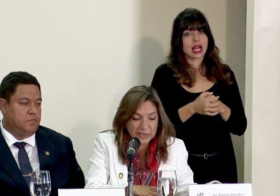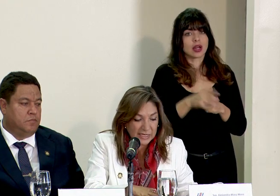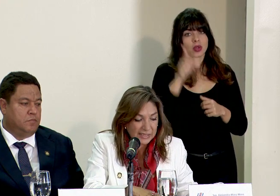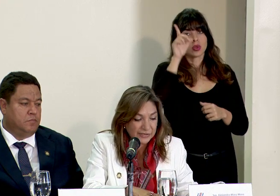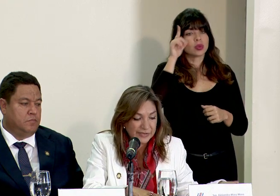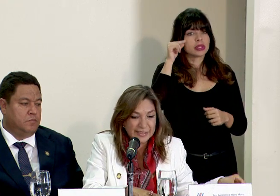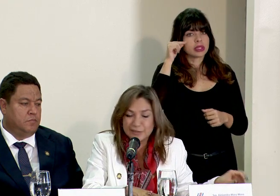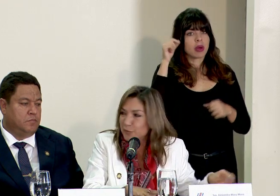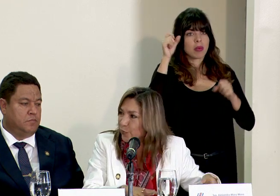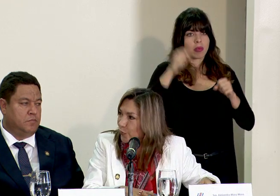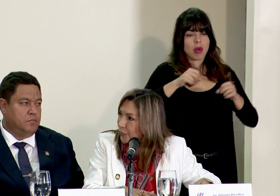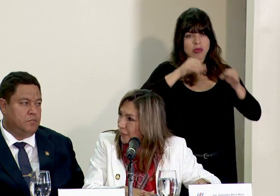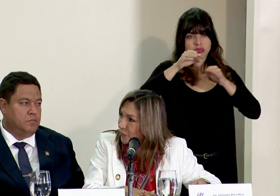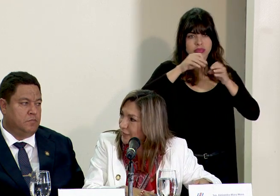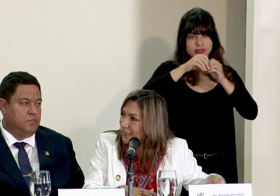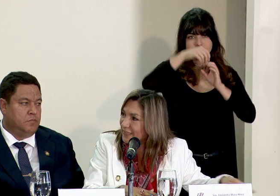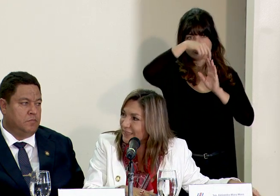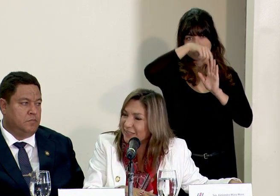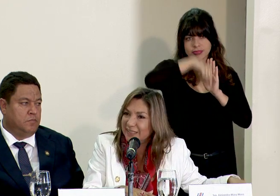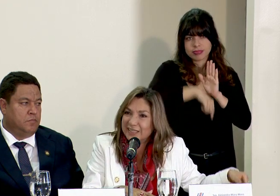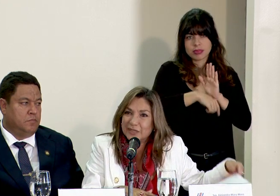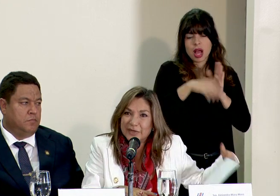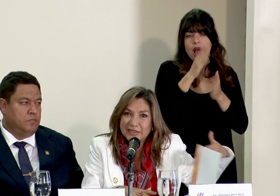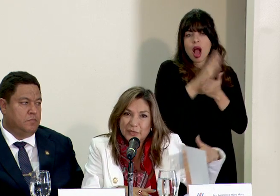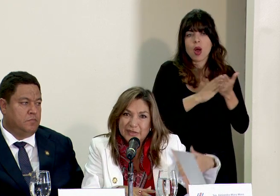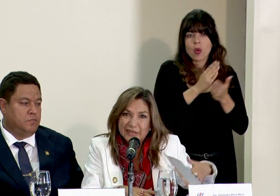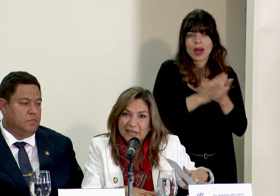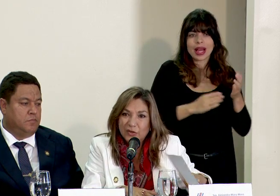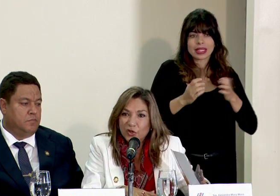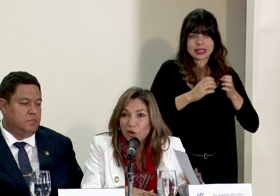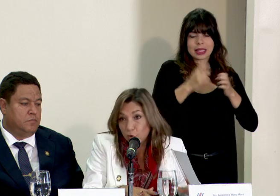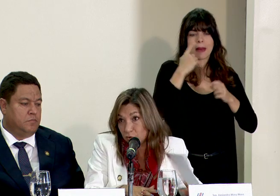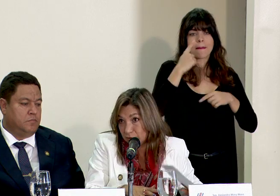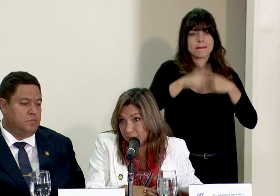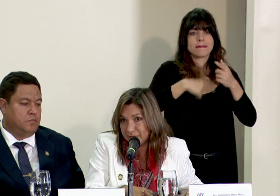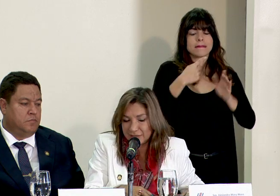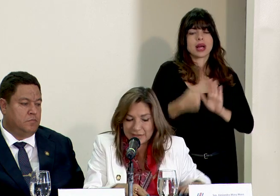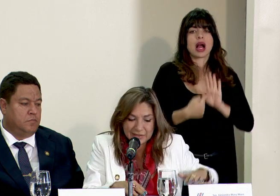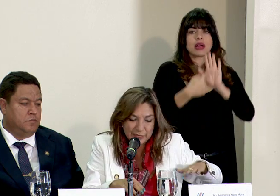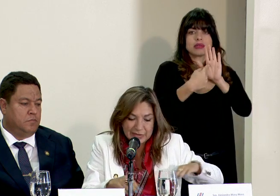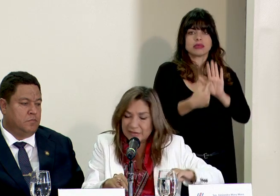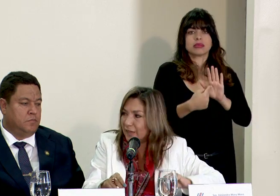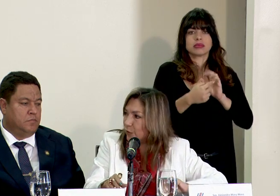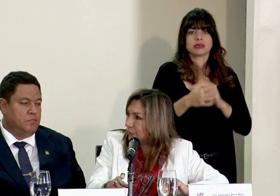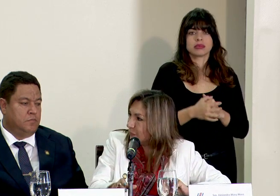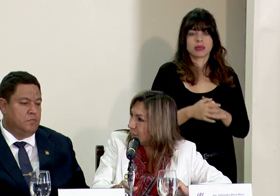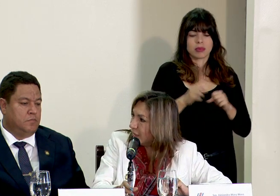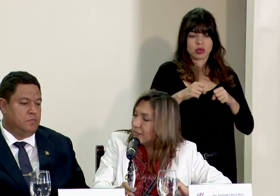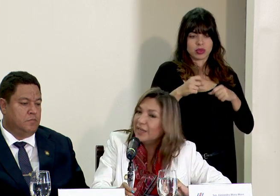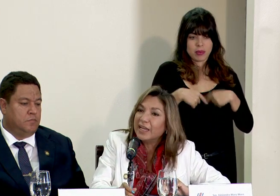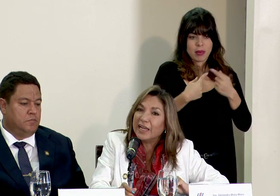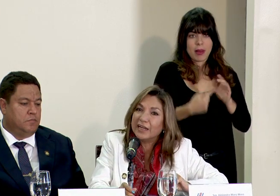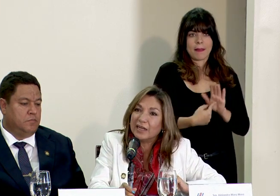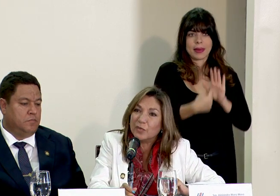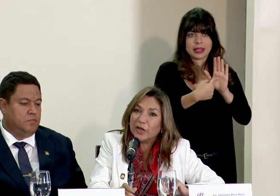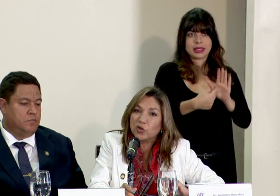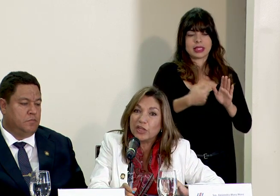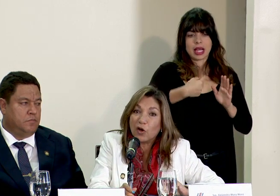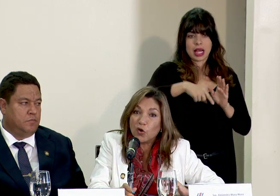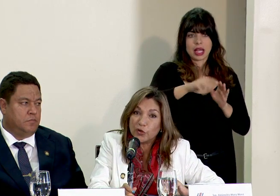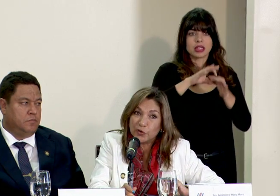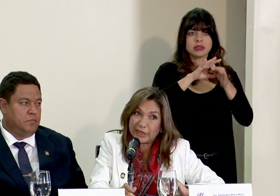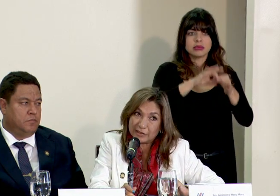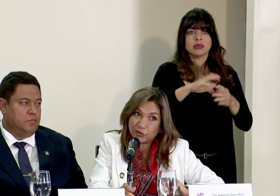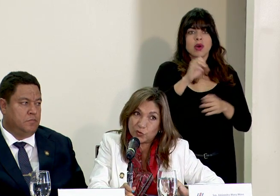Guillermo podrá referirse un poco de algunas de las estrategias para ser presentado o vistas a ser presentado también en el